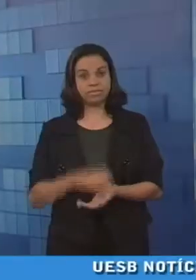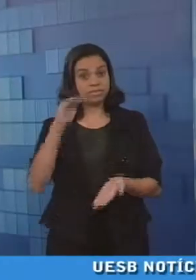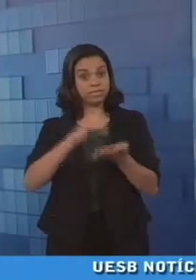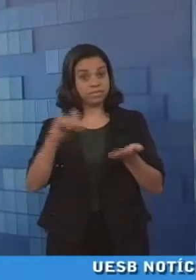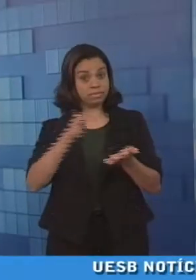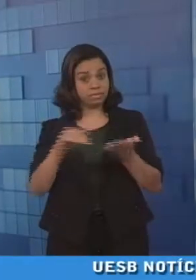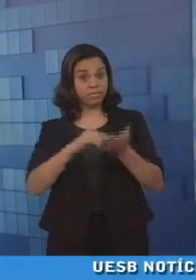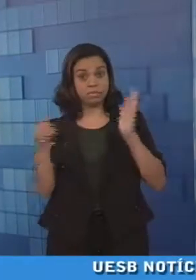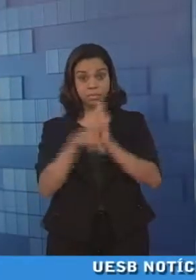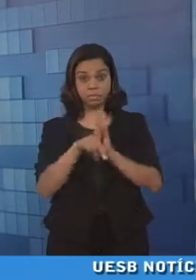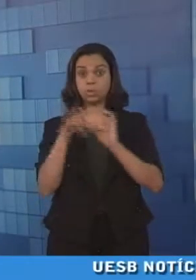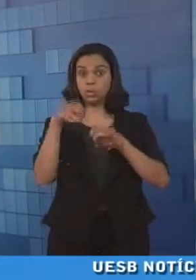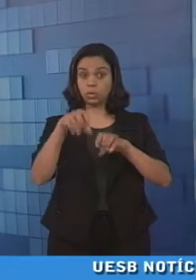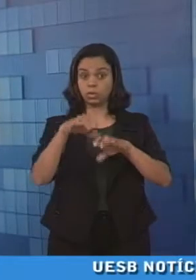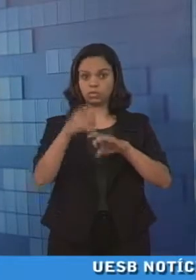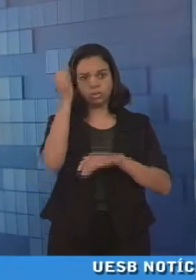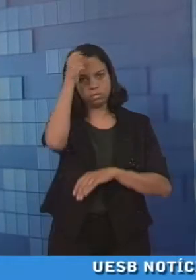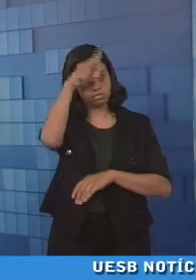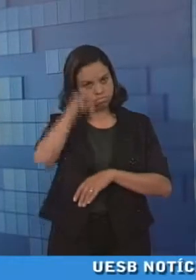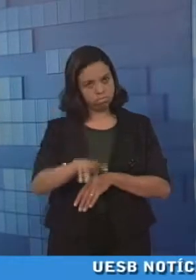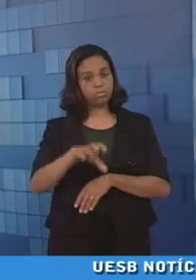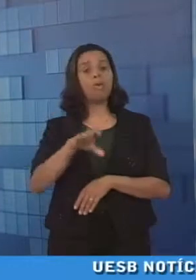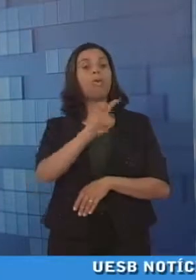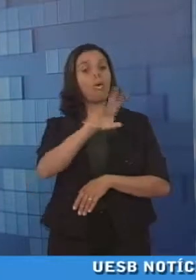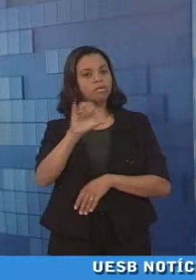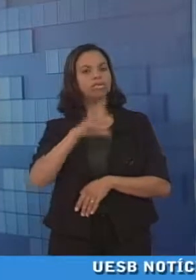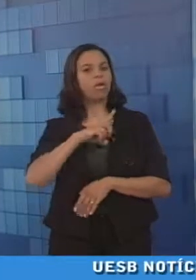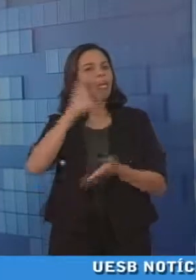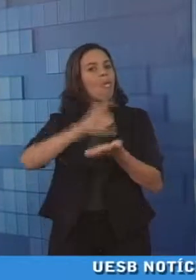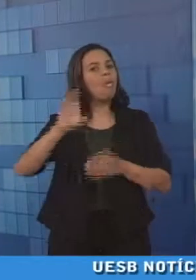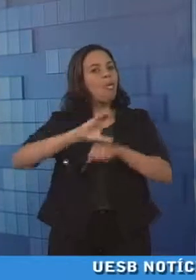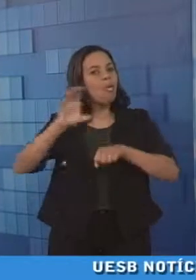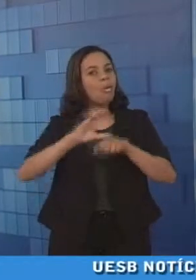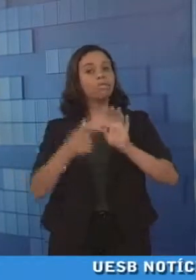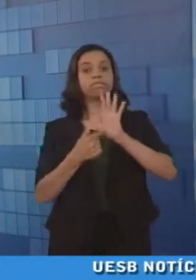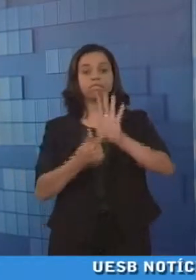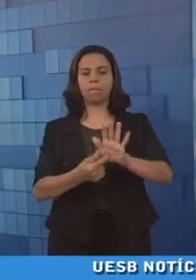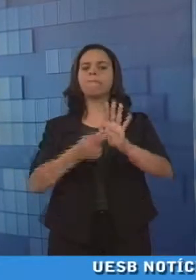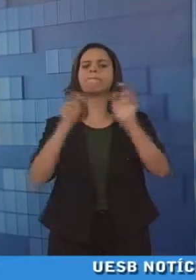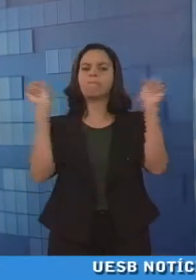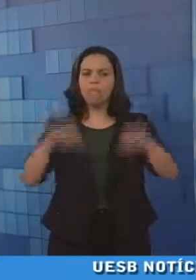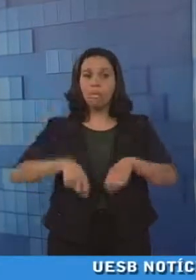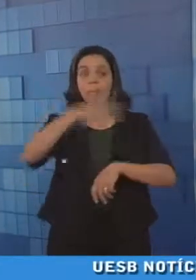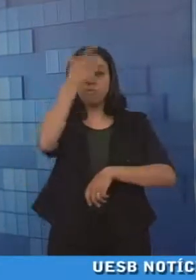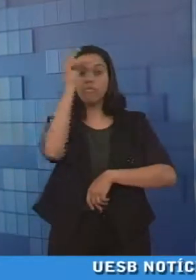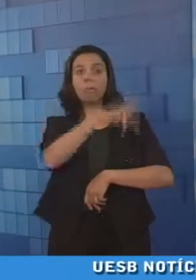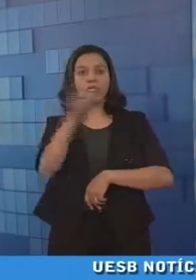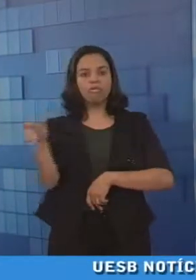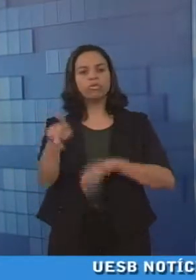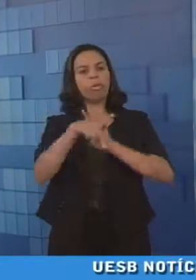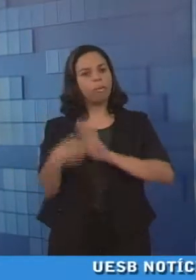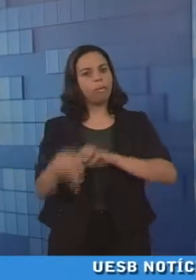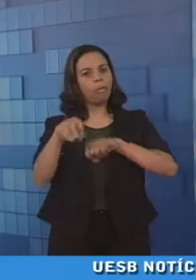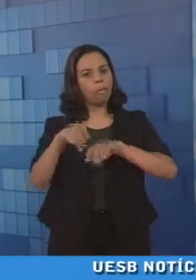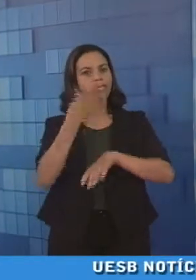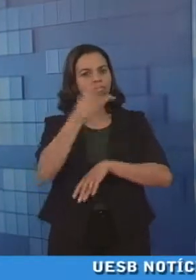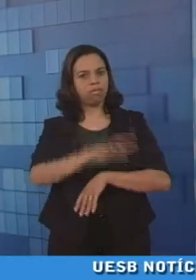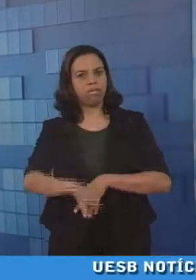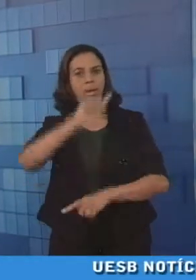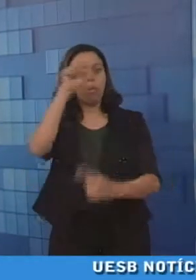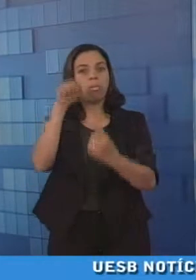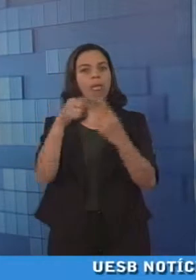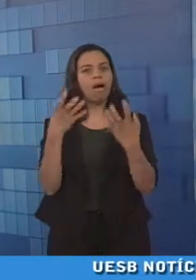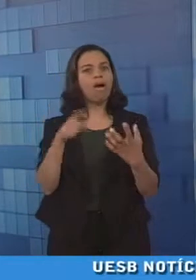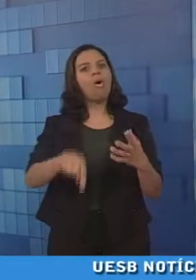A Secretaria de Educação Municipal está oferecendo um curso de planejamento para professores da educação infantil. O objetivo é